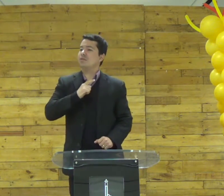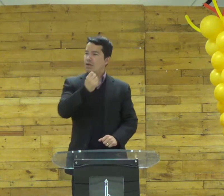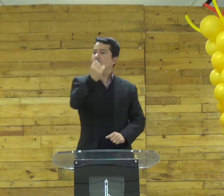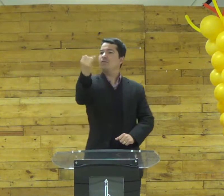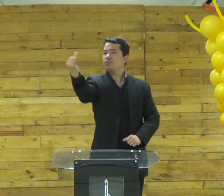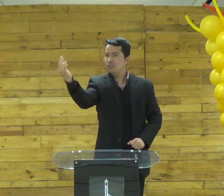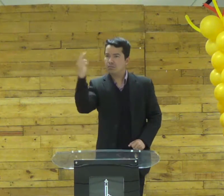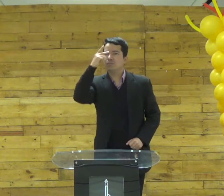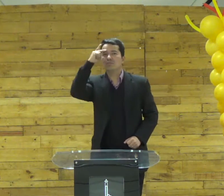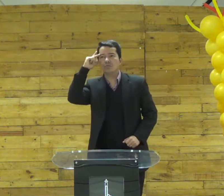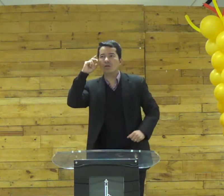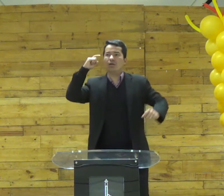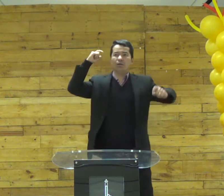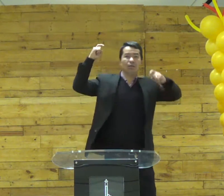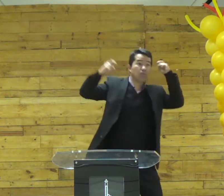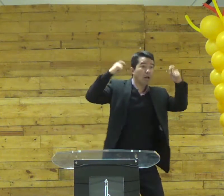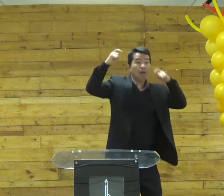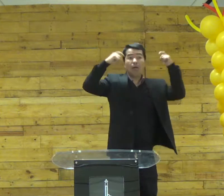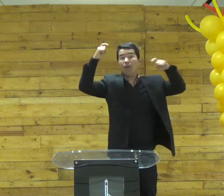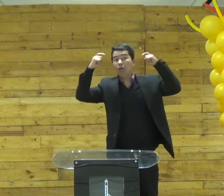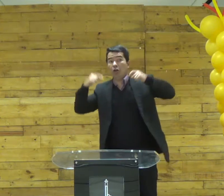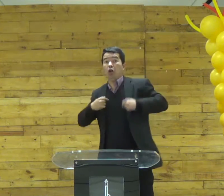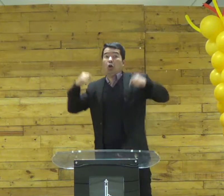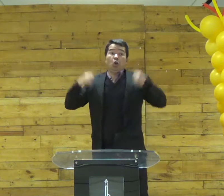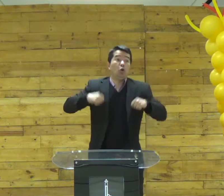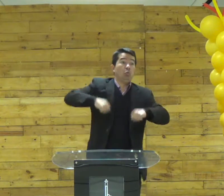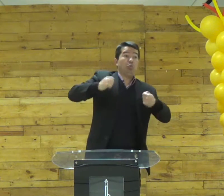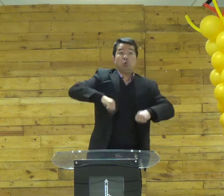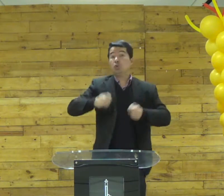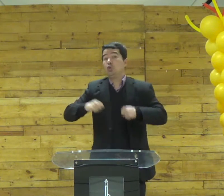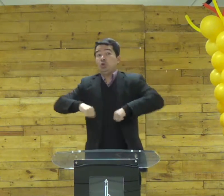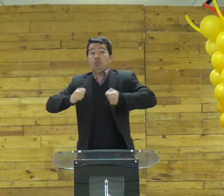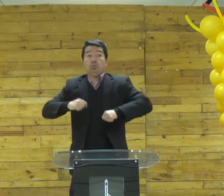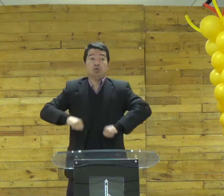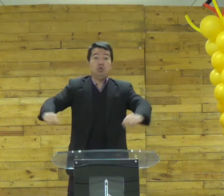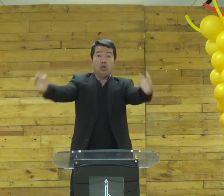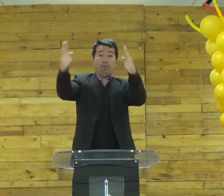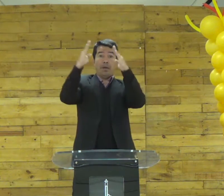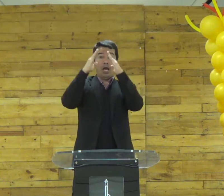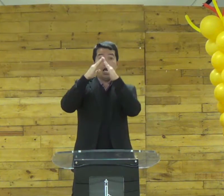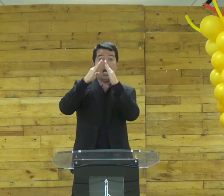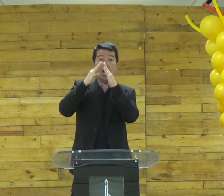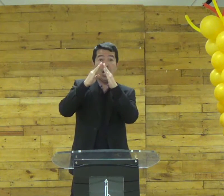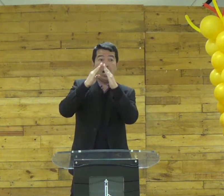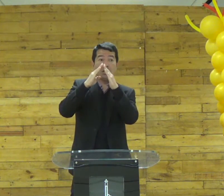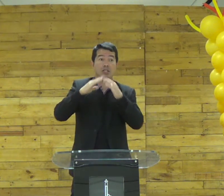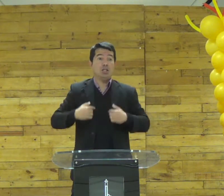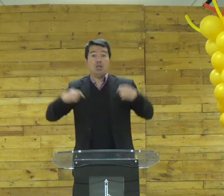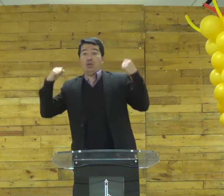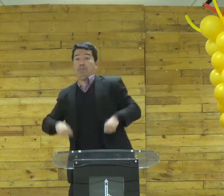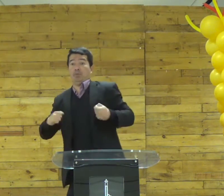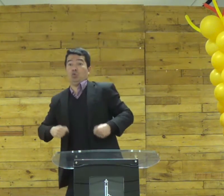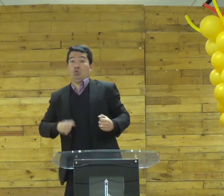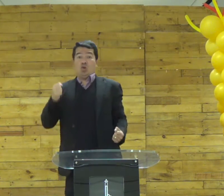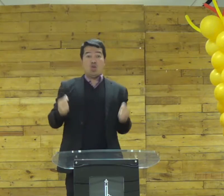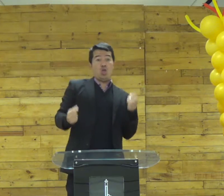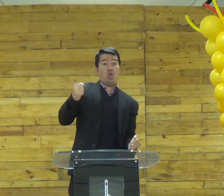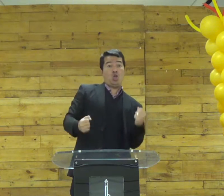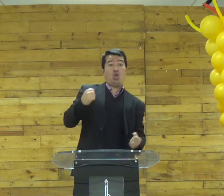por exemplo algumas pessoas se preocupam muito com as coisas porque eu preciso disso e aquilo eu preciso de uma casa você não está entendendo eu preciso de um